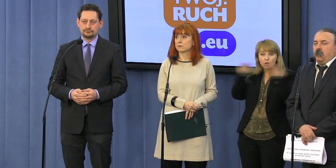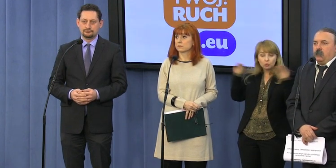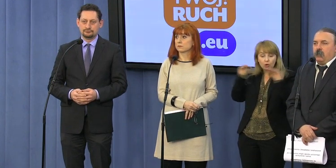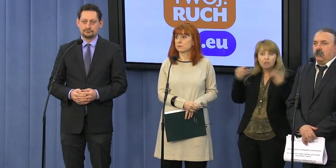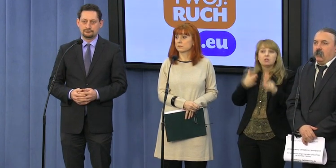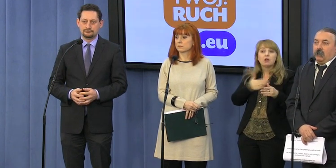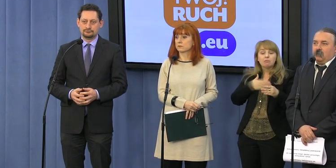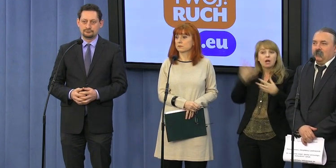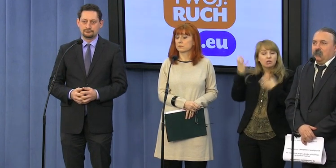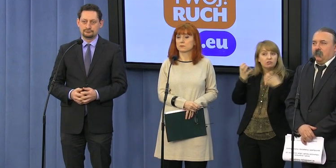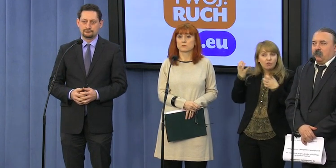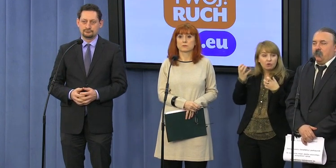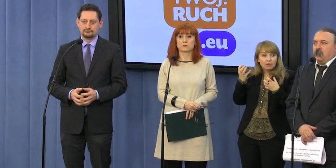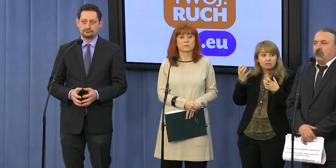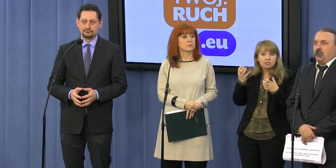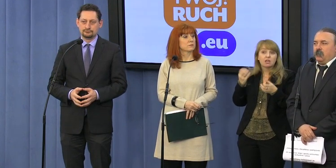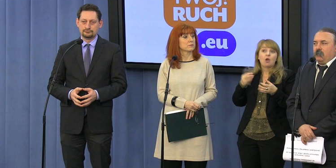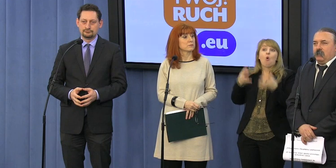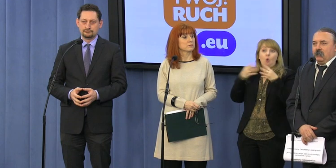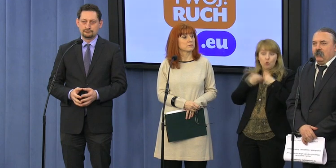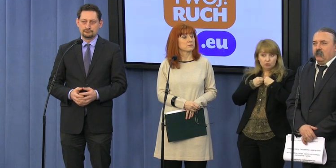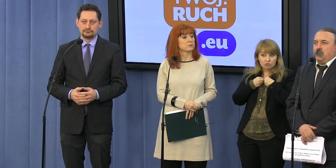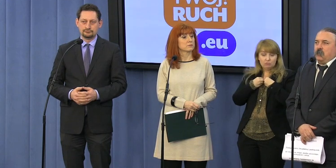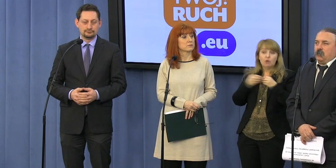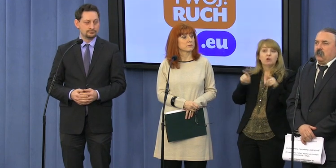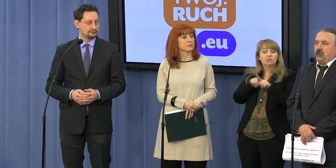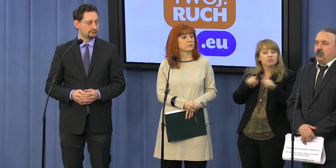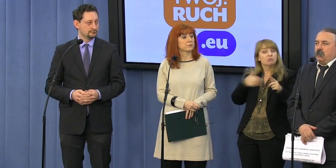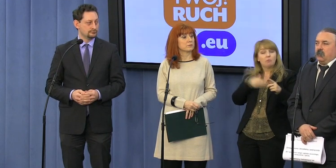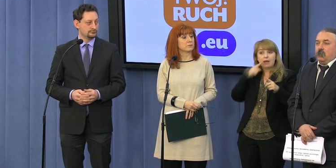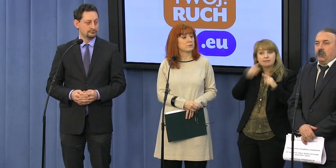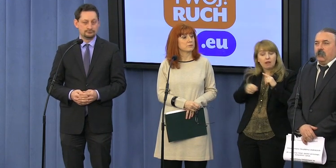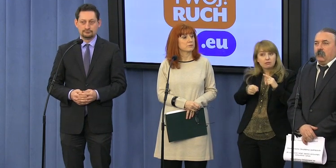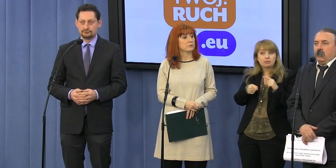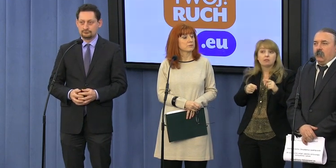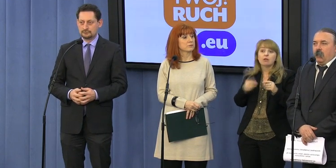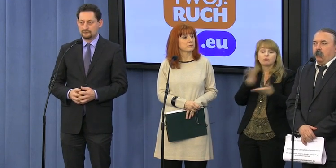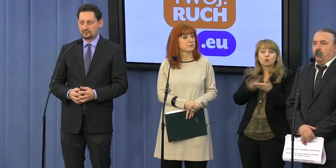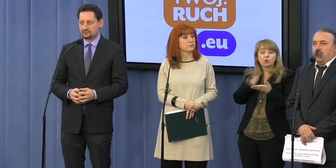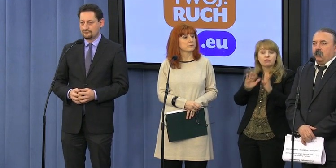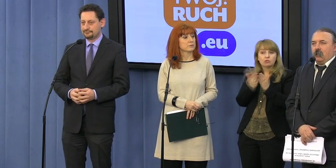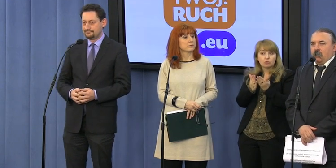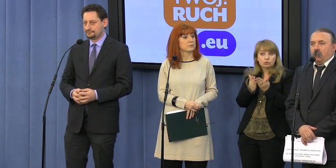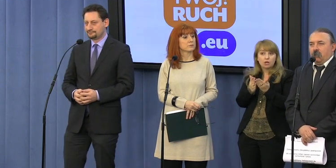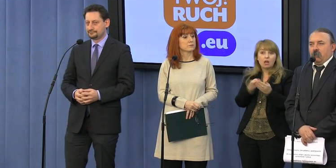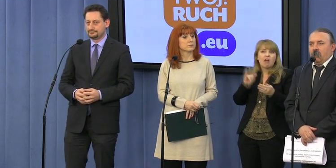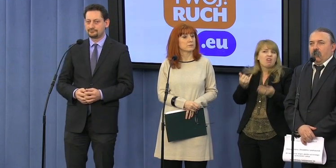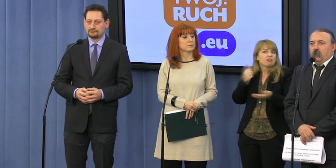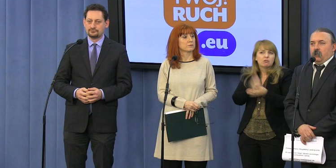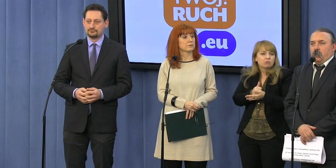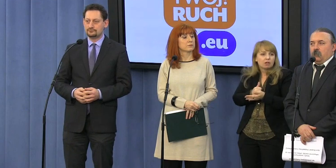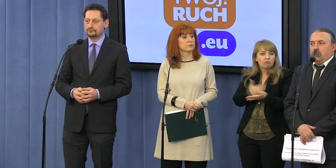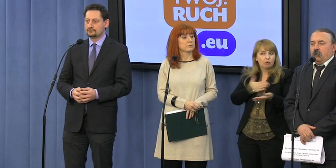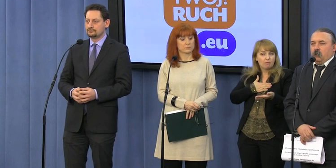informacje, ale przepraszam, dostał nawet zlecenie, żeby przygotowywał ten podręcznik, tylko pytanie, na bazie jakiego prawa.